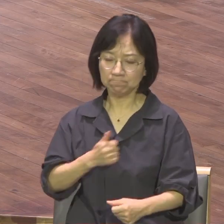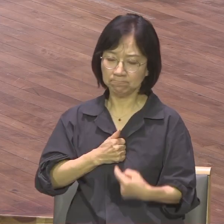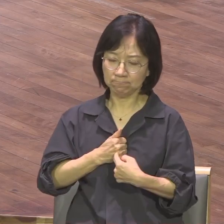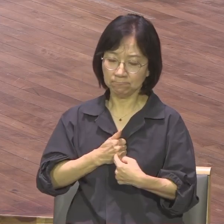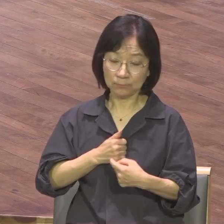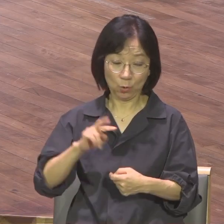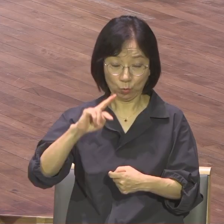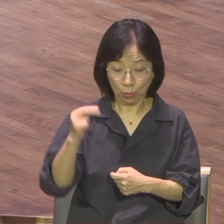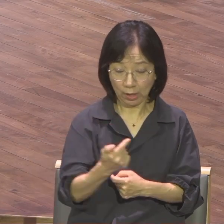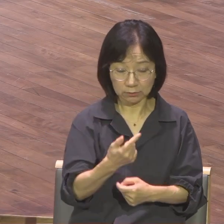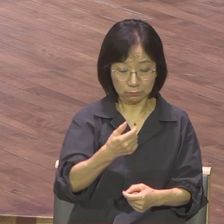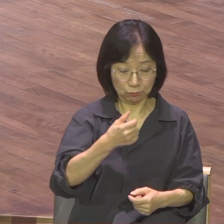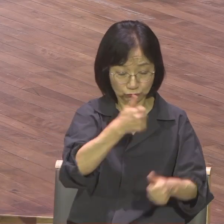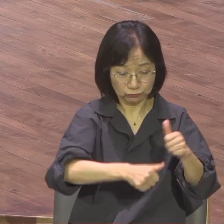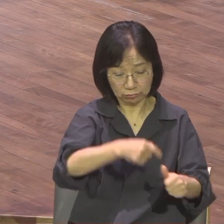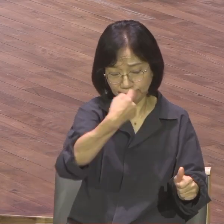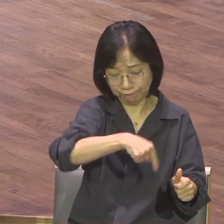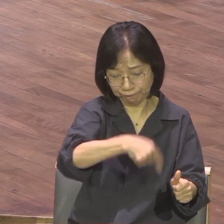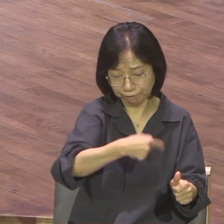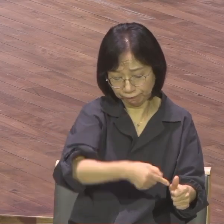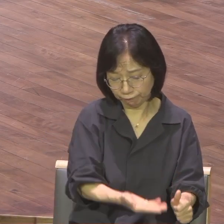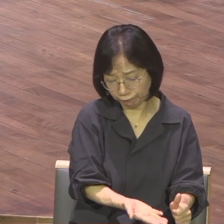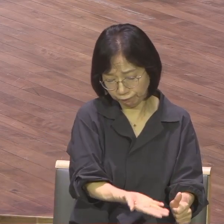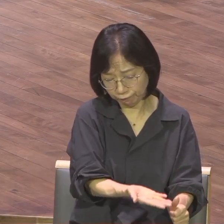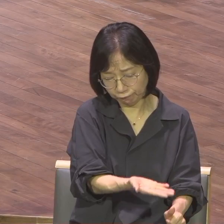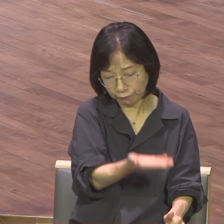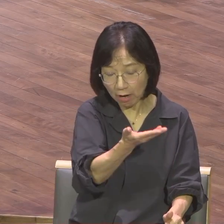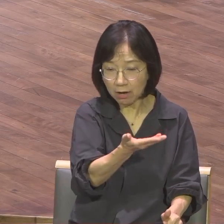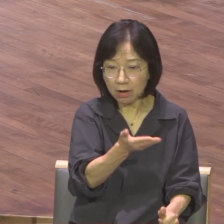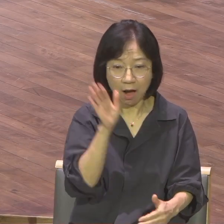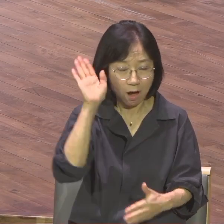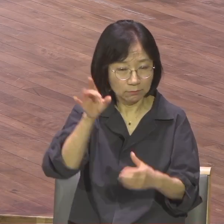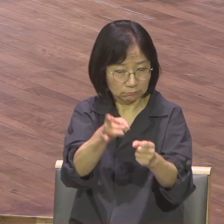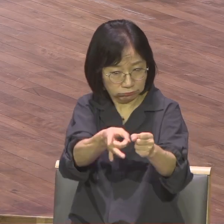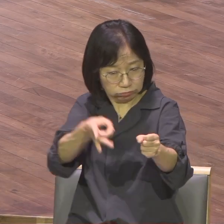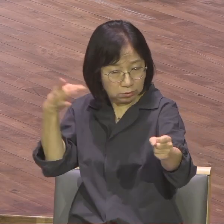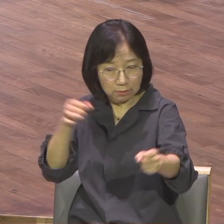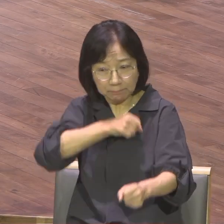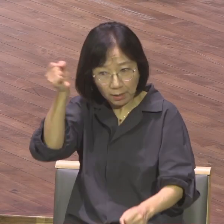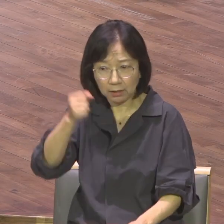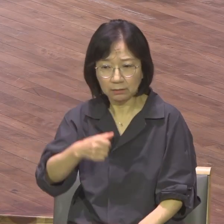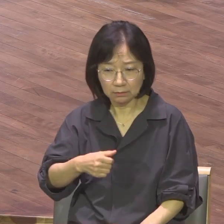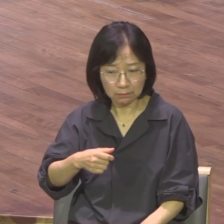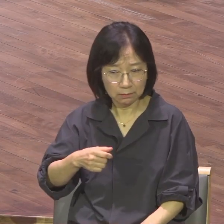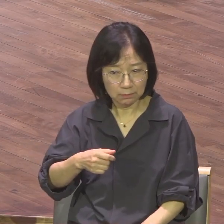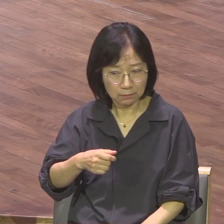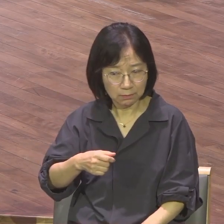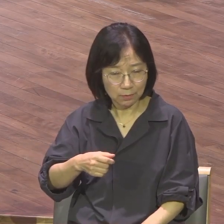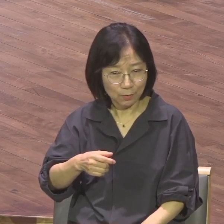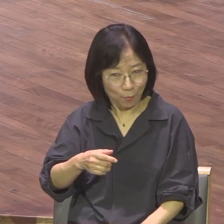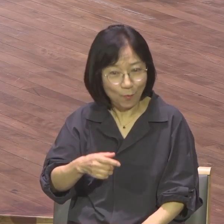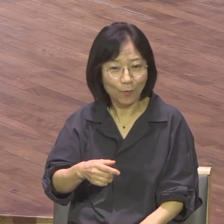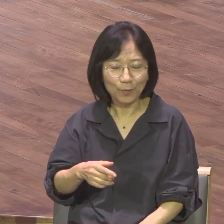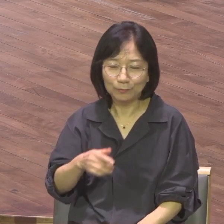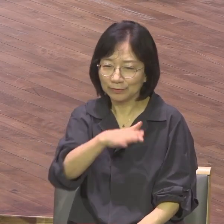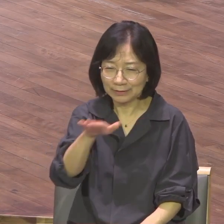그때 이 후대가 누구를 기억하겠습니까? 20년, 30년 전에 1점을 쏜 내